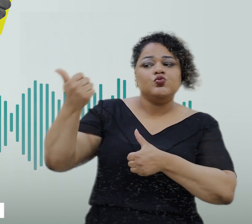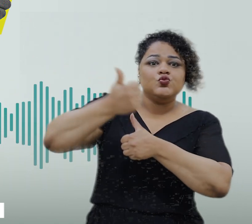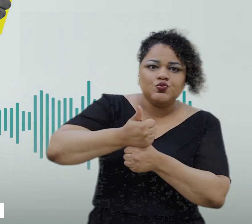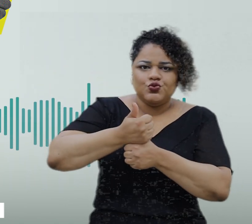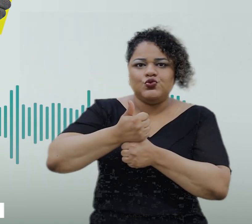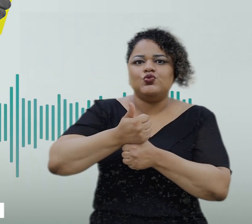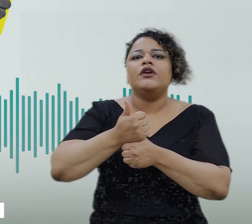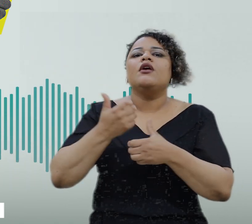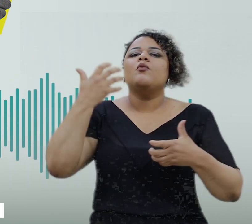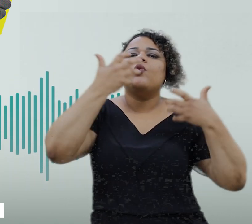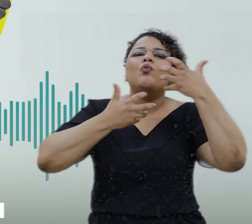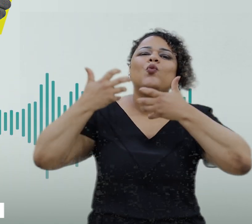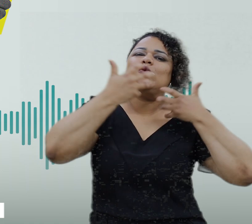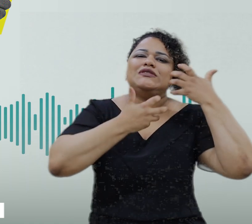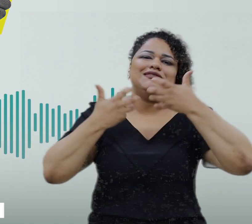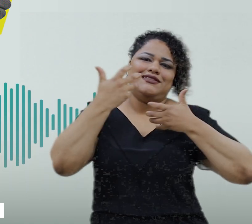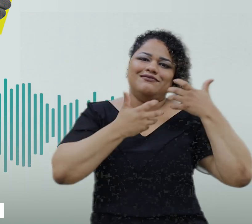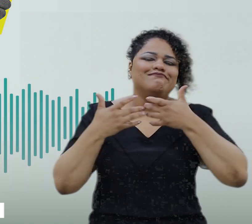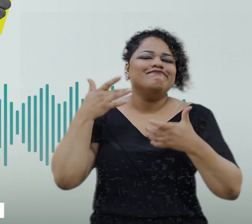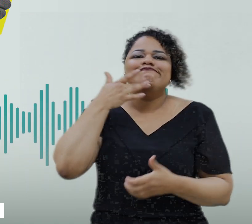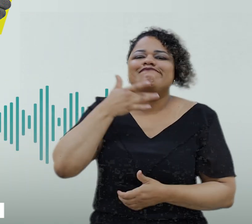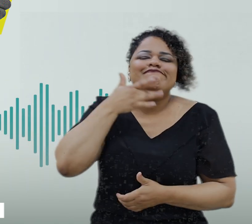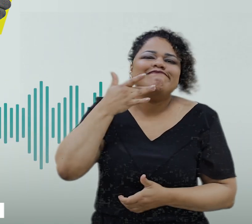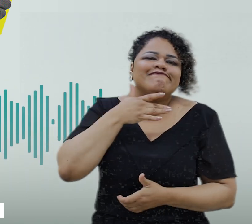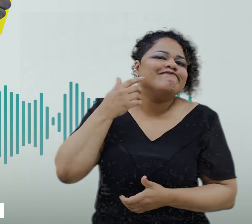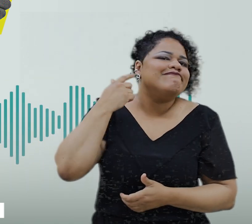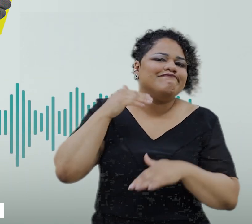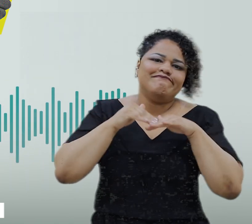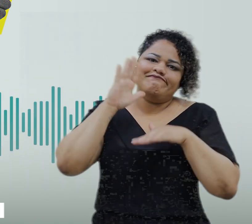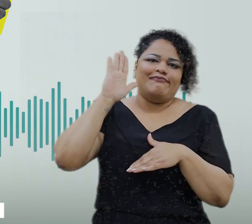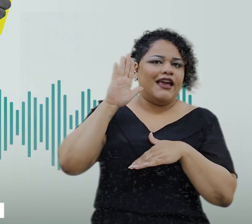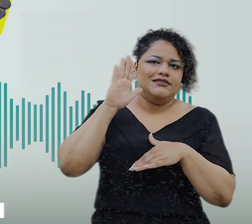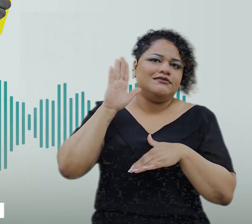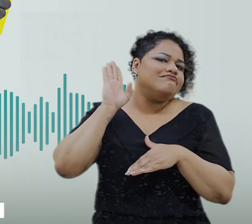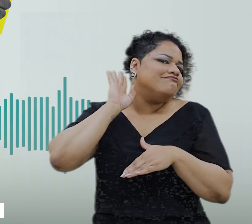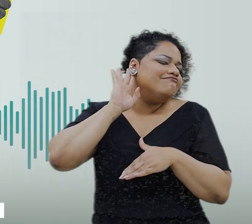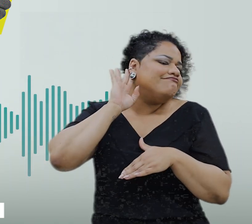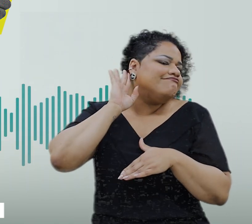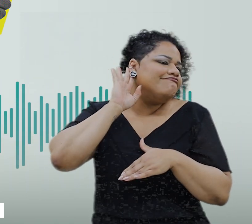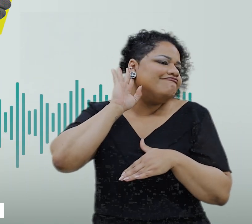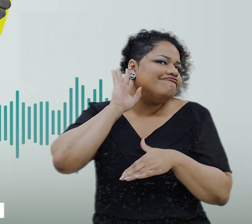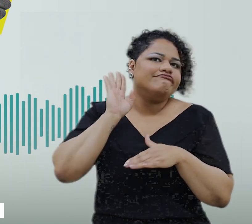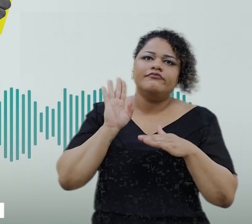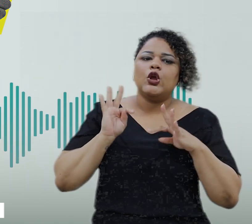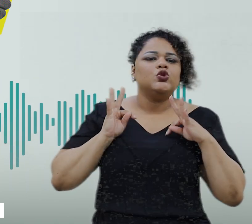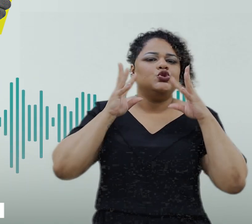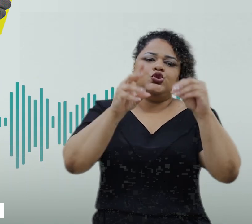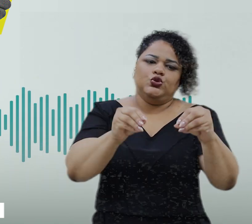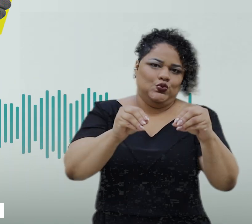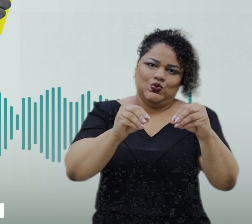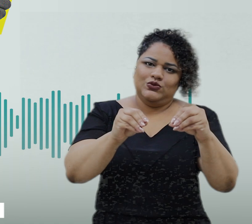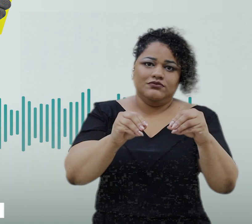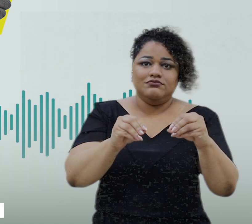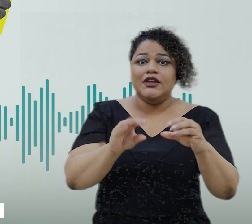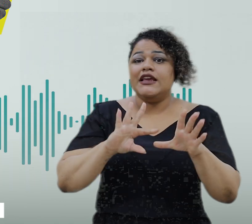sonoras por sinais musicais, que são muito mais agradáveis ao ouvido humano, inclusive de todas as pessoas. A gente promove a